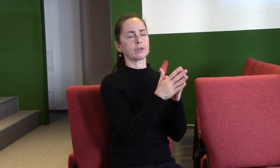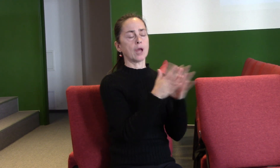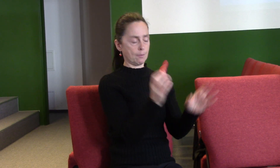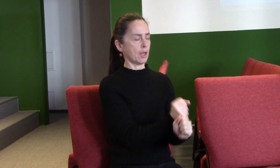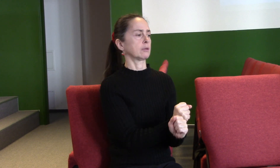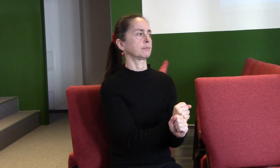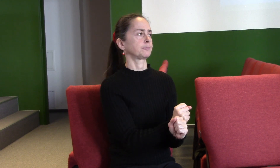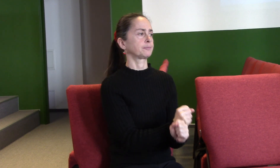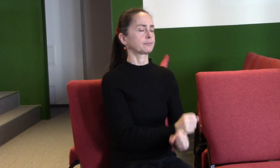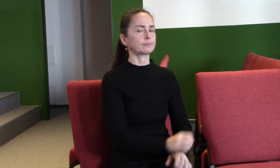Amen.